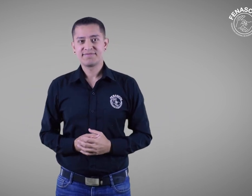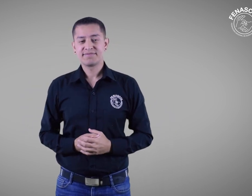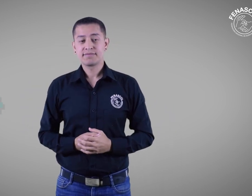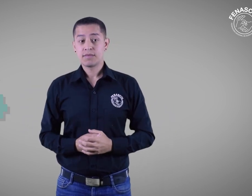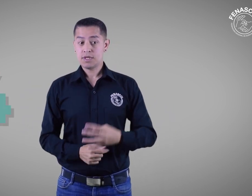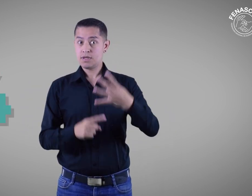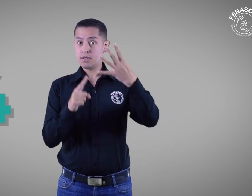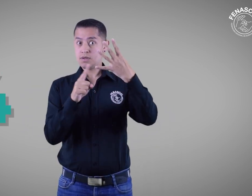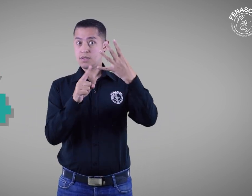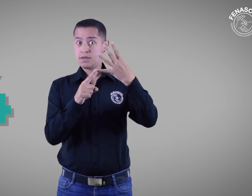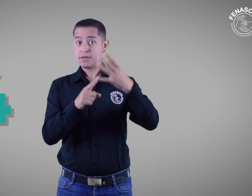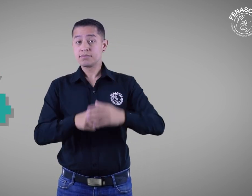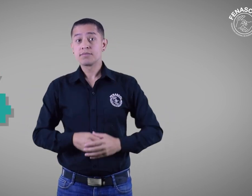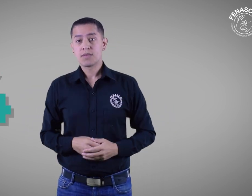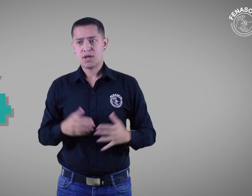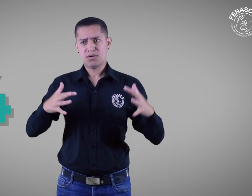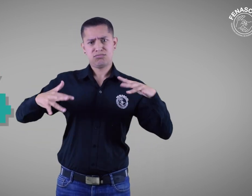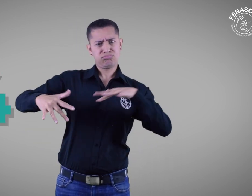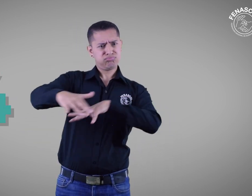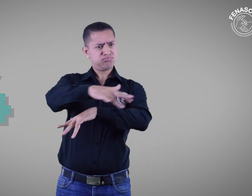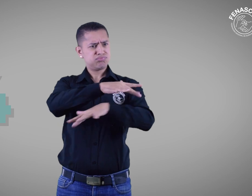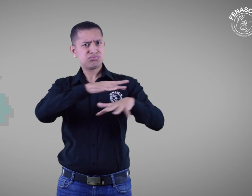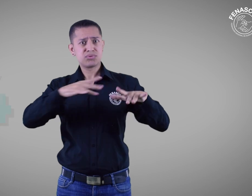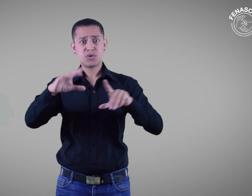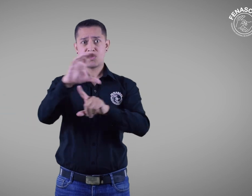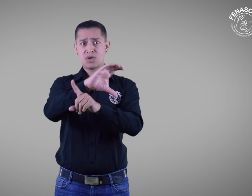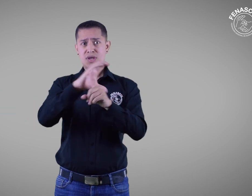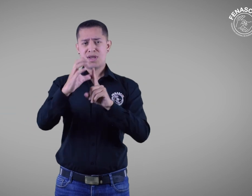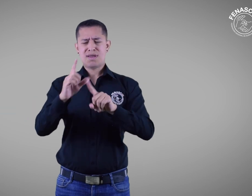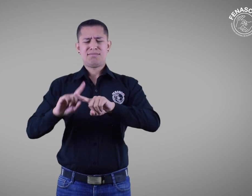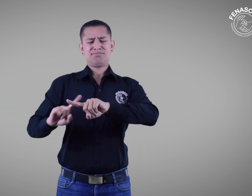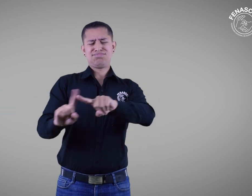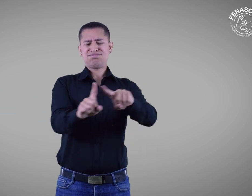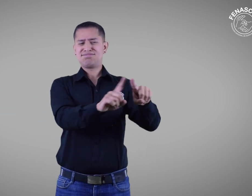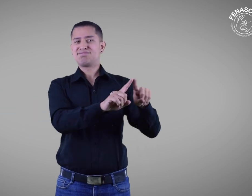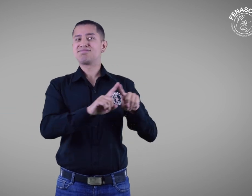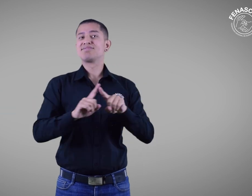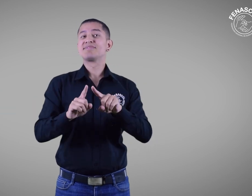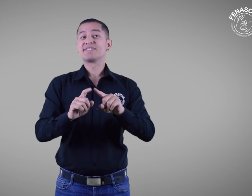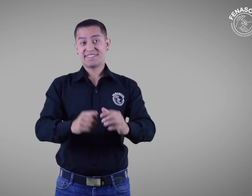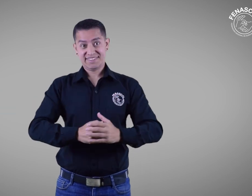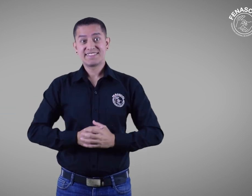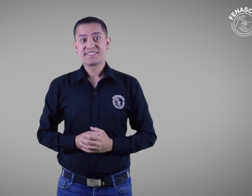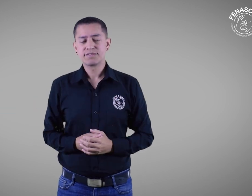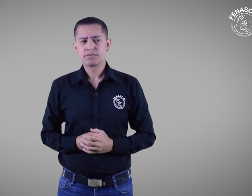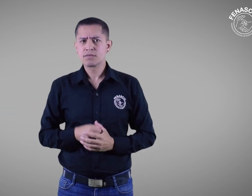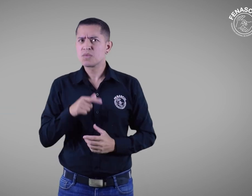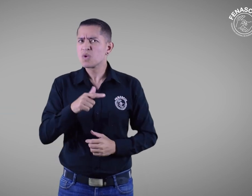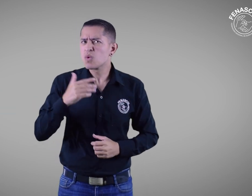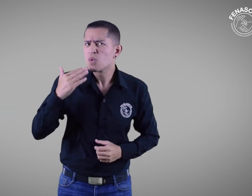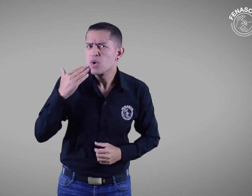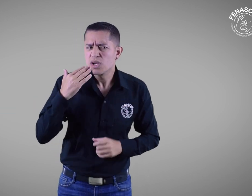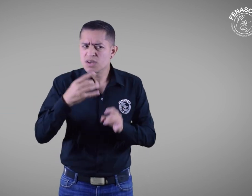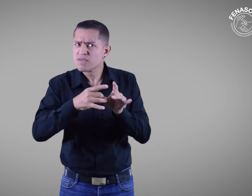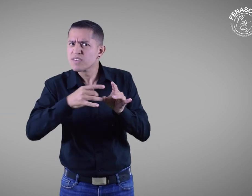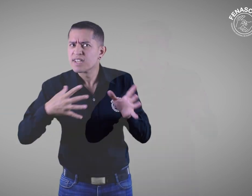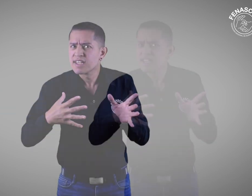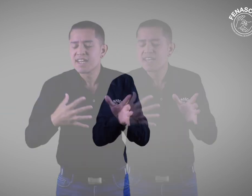Cuarto, contarán con una agenda cultural. Estas actividades se realizarán el